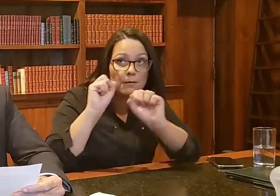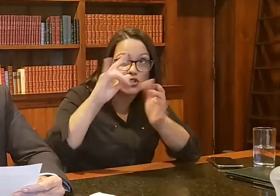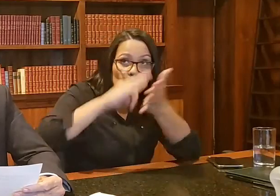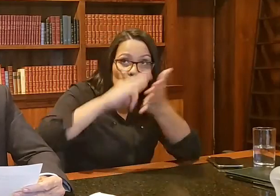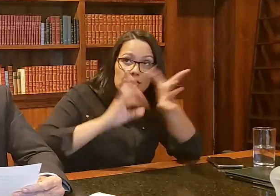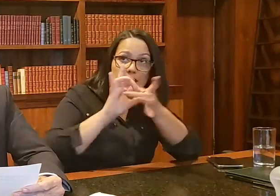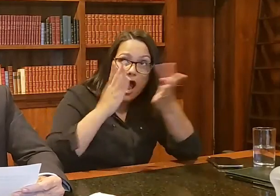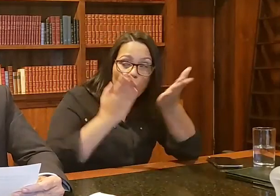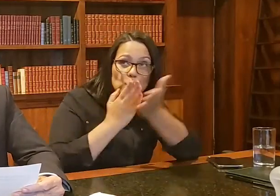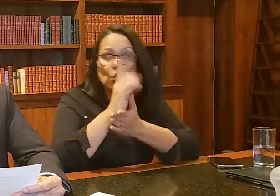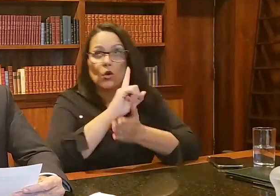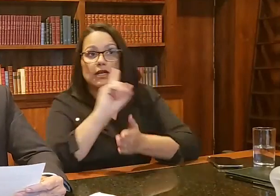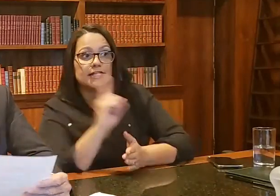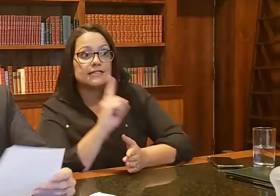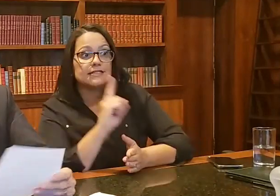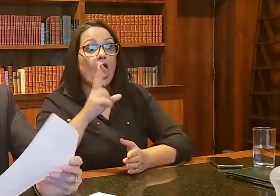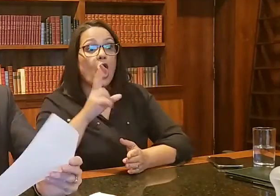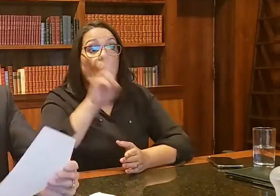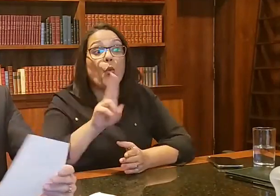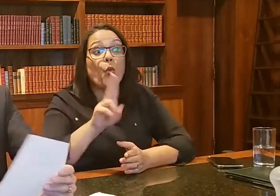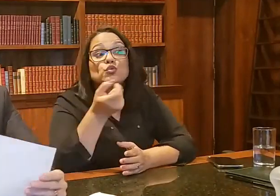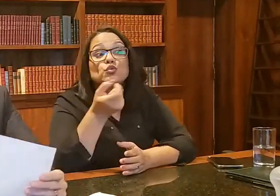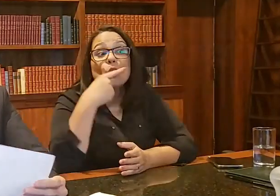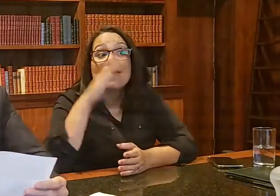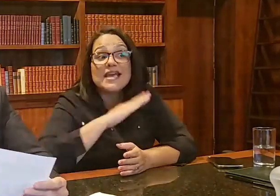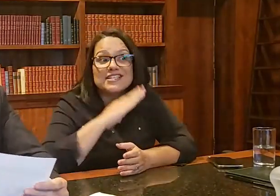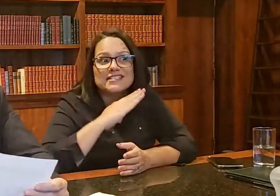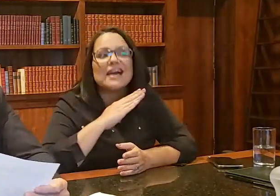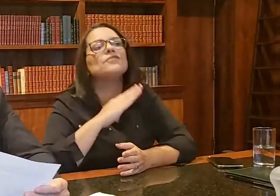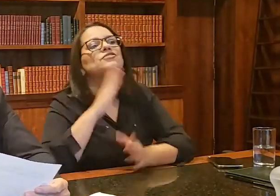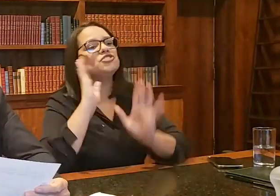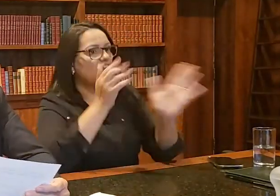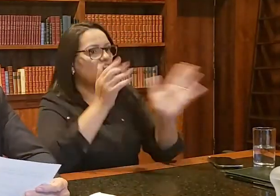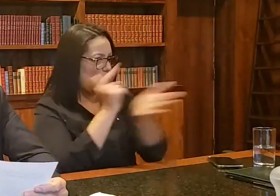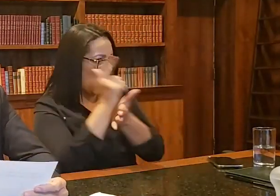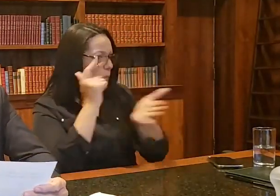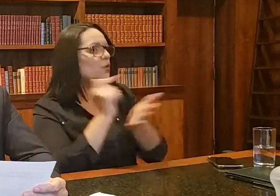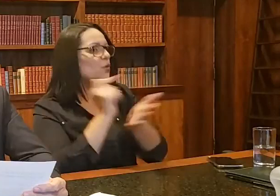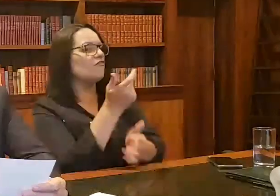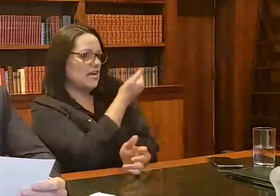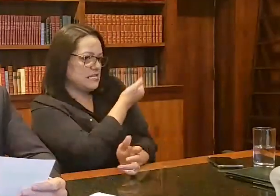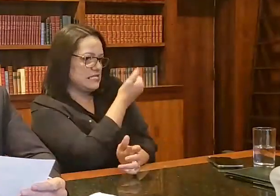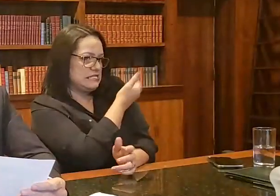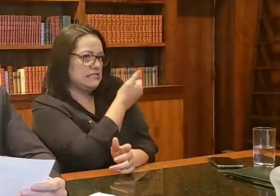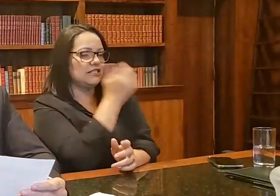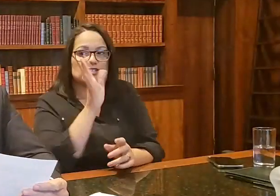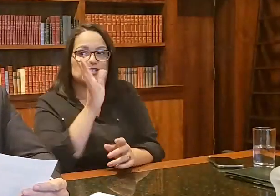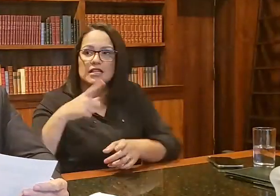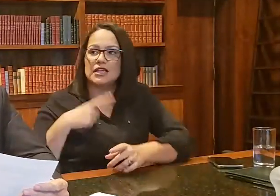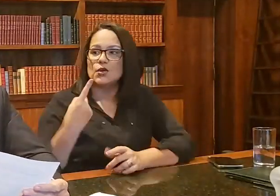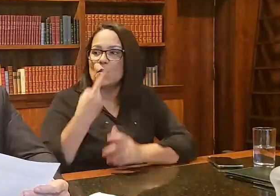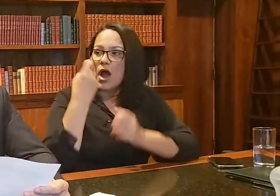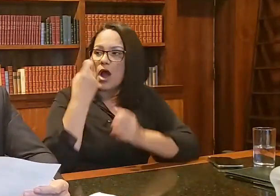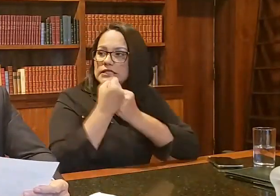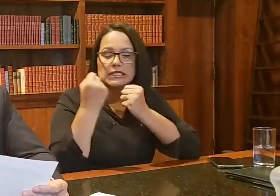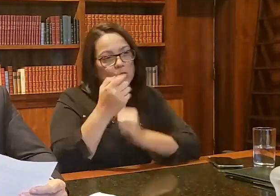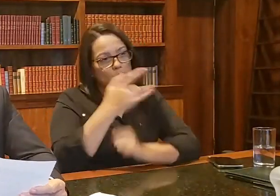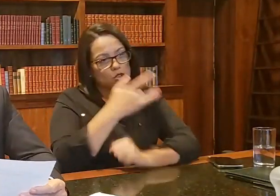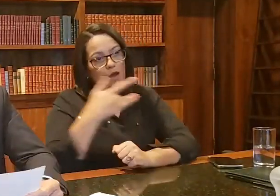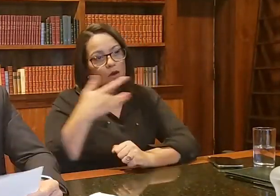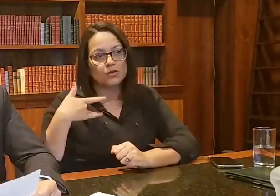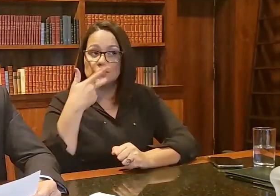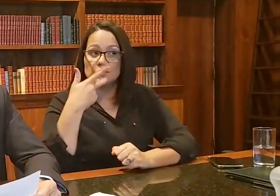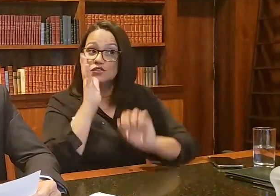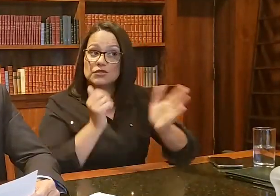aprovada pela Anvisa, estará à disposição. E já foi comprada. Tem um assessor da saúde aqui dizendo que já foi